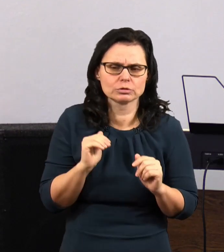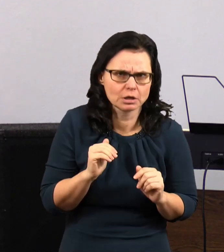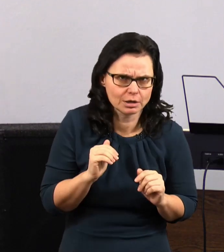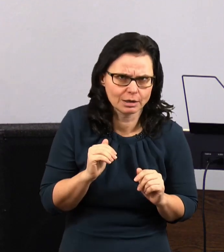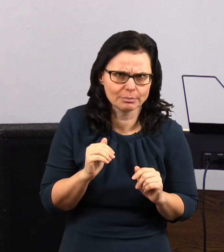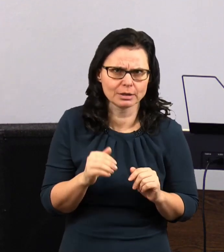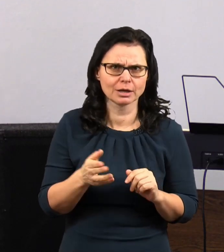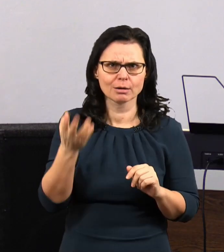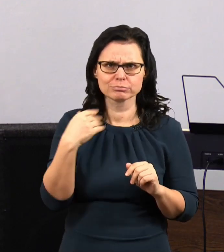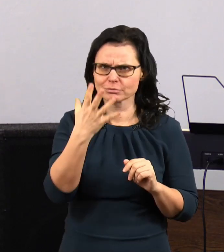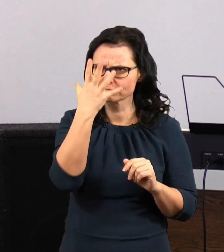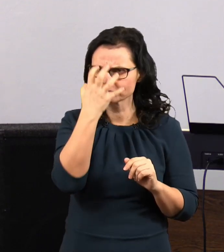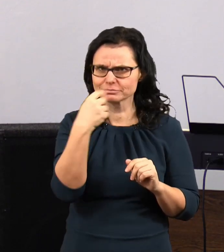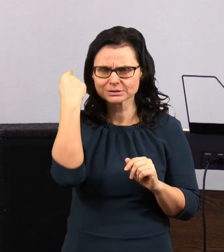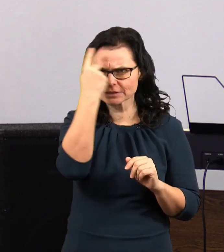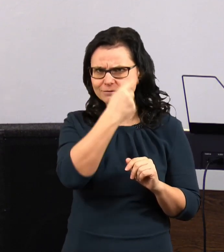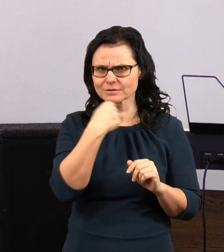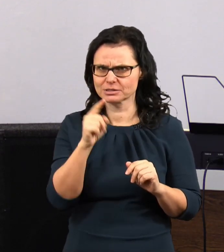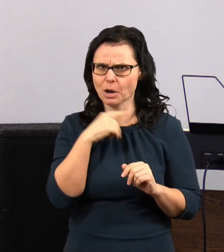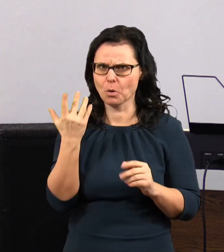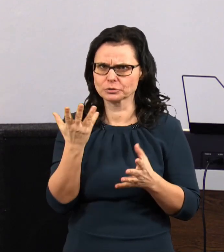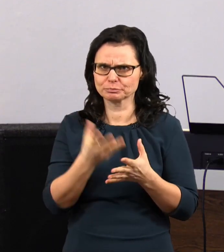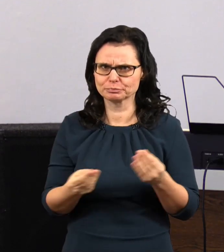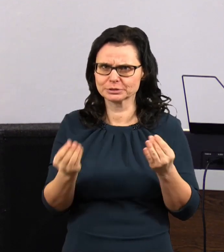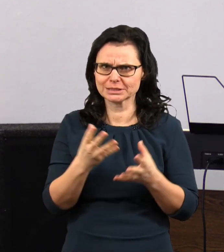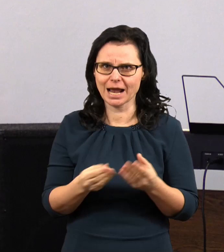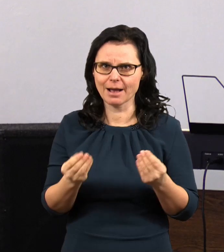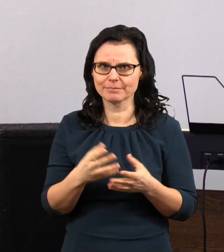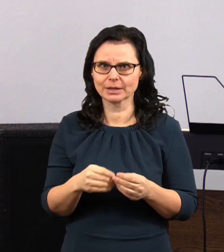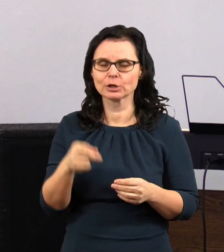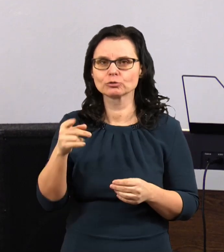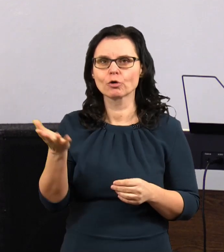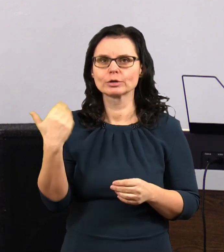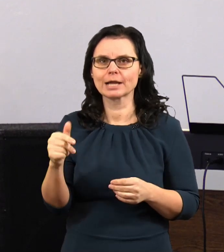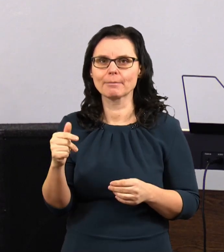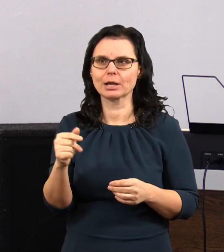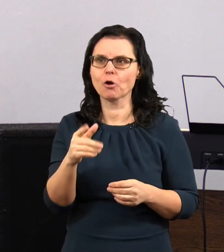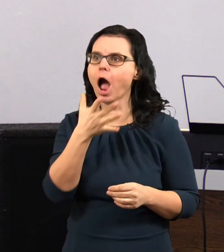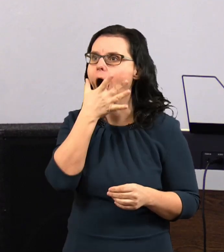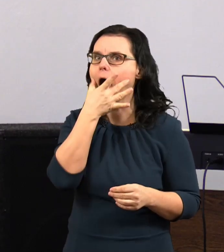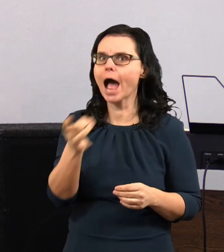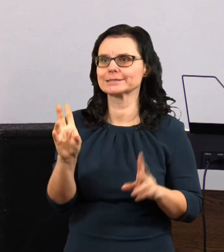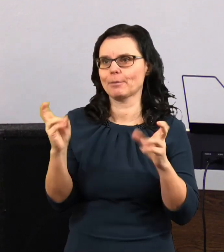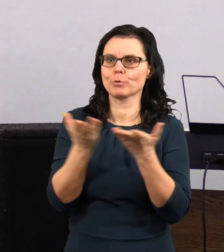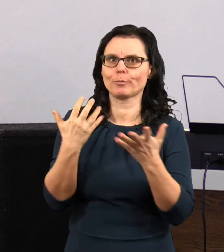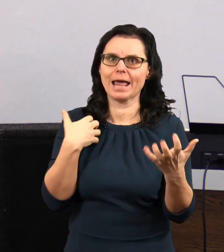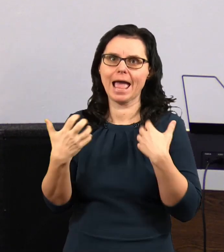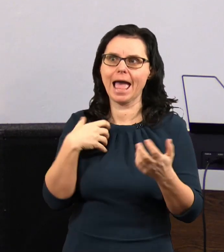měl takový vyraz ve tváři, nemoc příjemný. Nebyl to Leonardo DiCaprio, vůbec ne, jo.